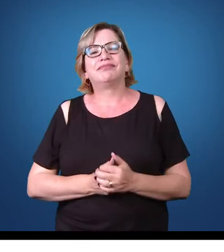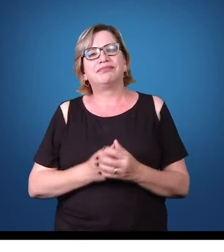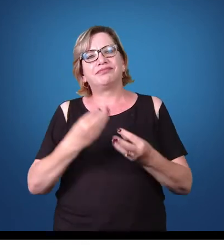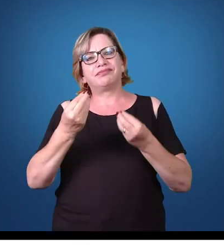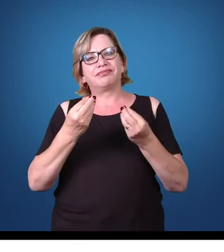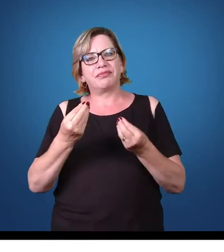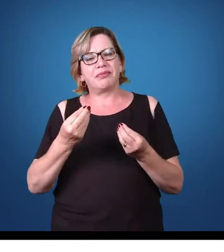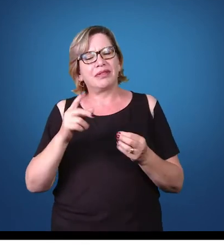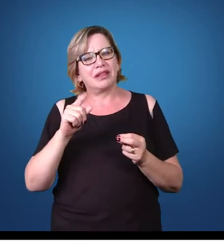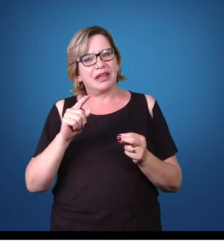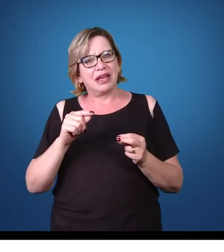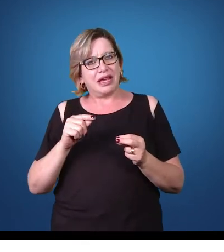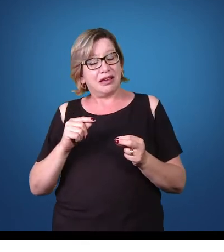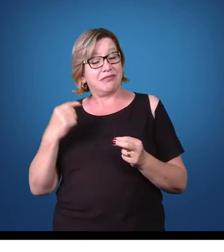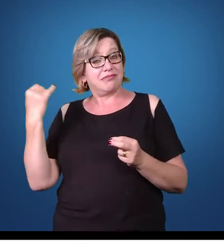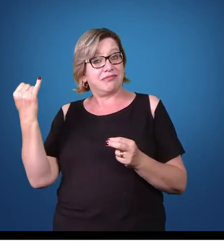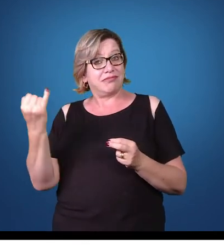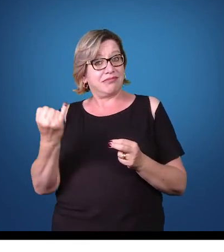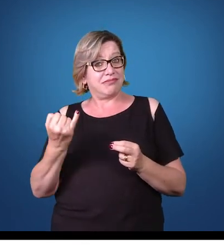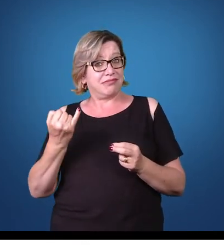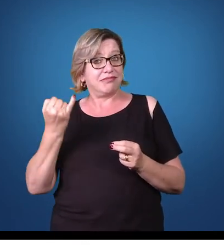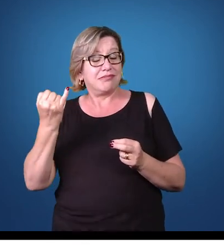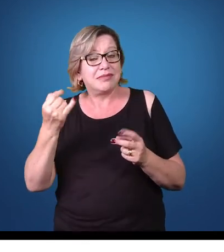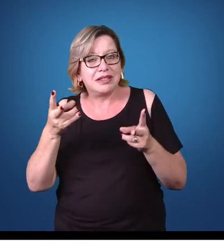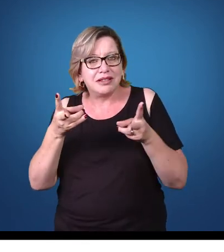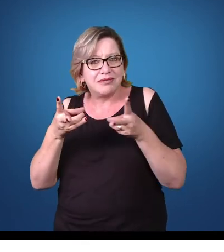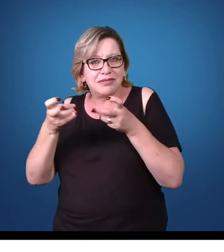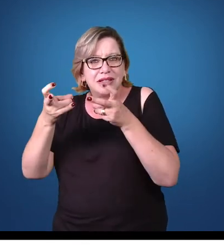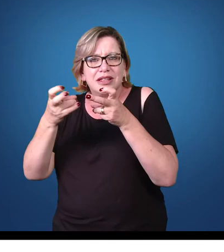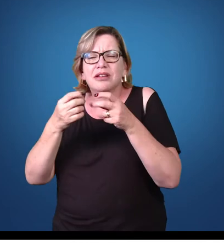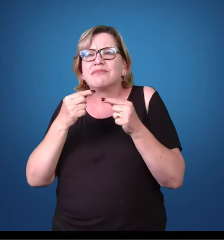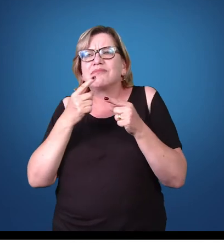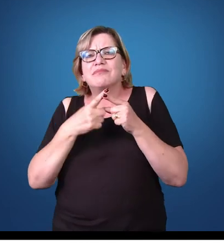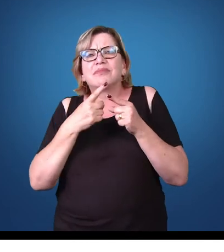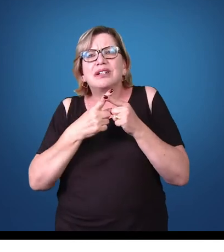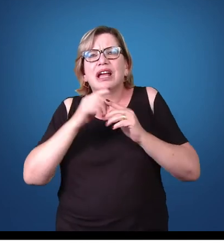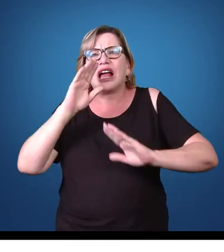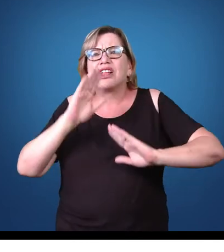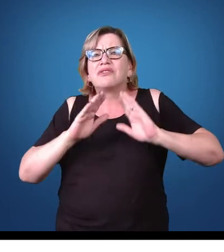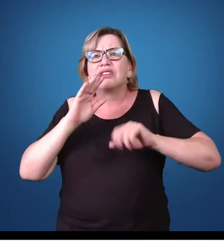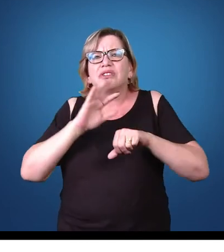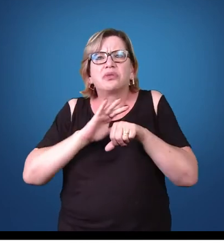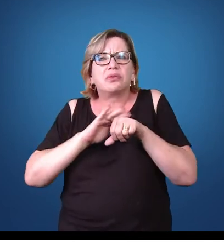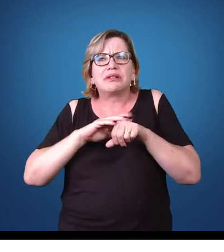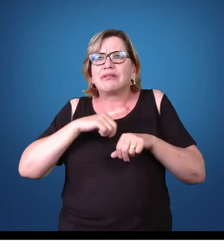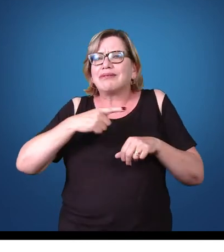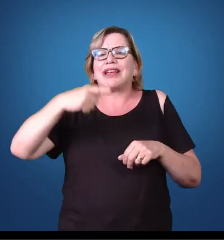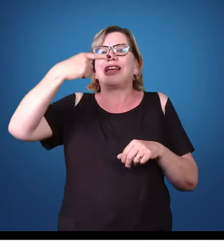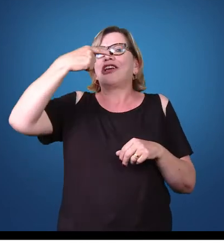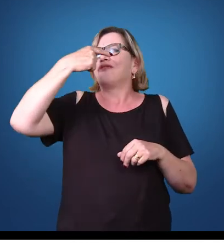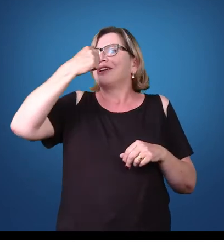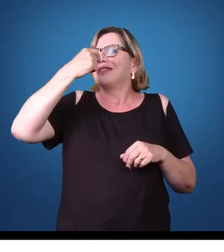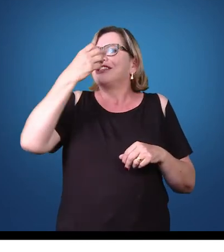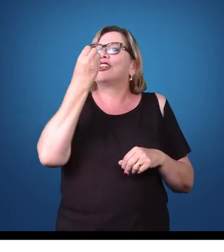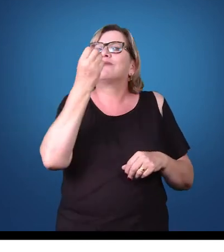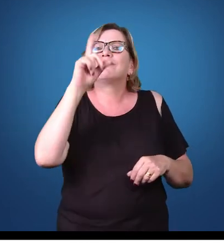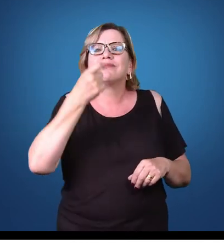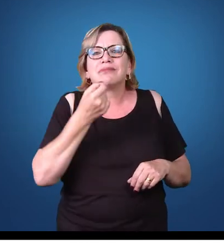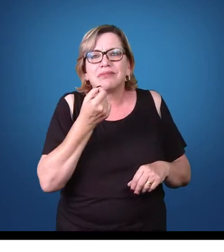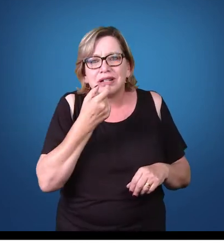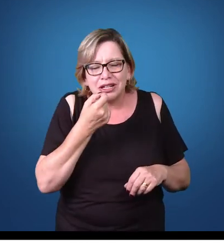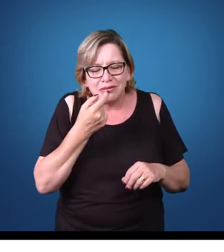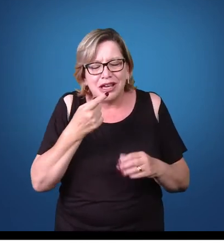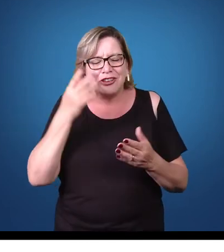esse é um enfoque importante de por que que, muitas vezes, determinadas doenças não apresentam uma vacina ou um medicamento que realmente